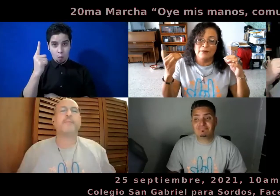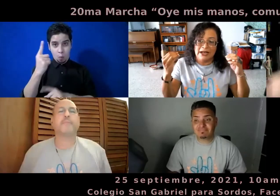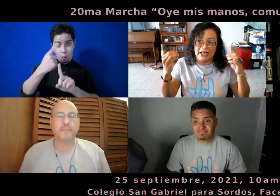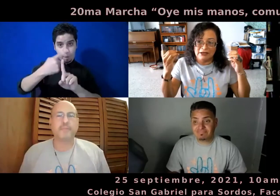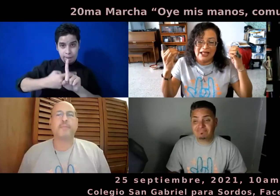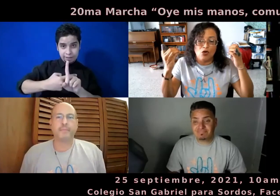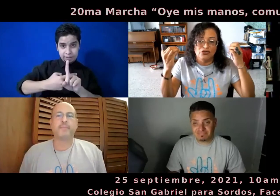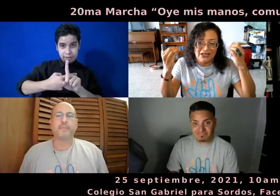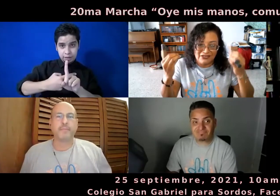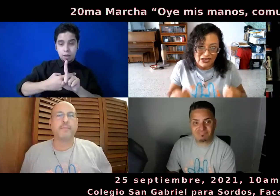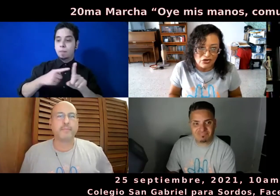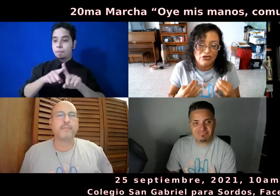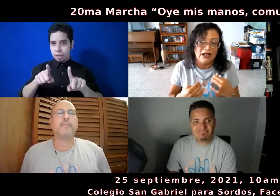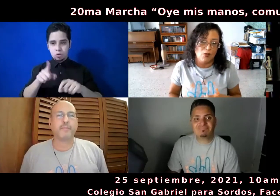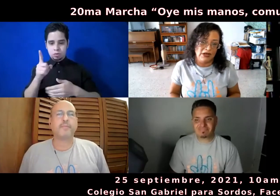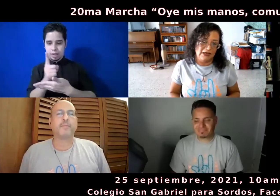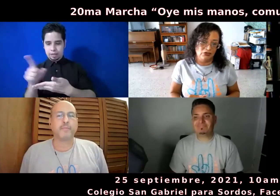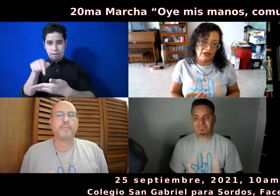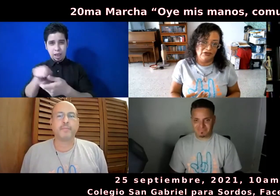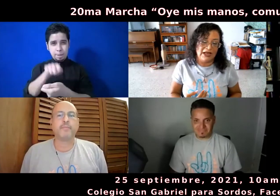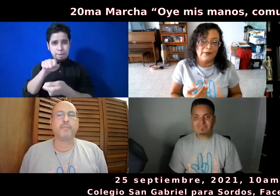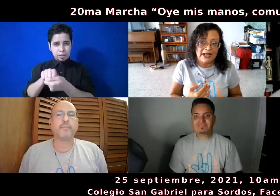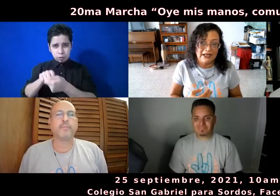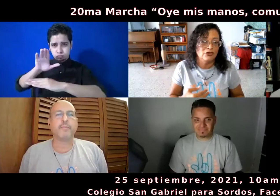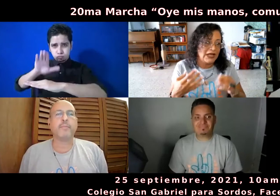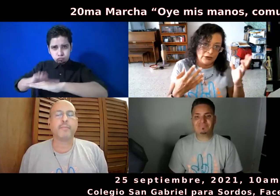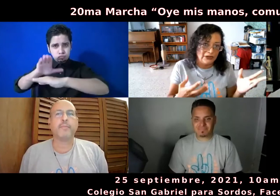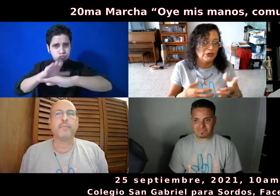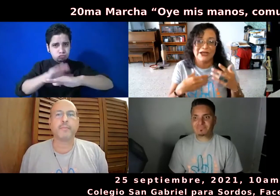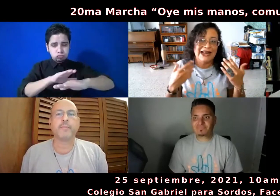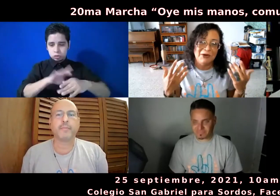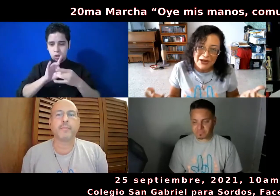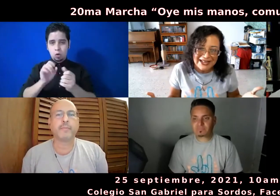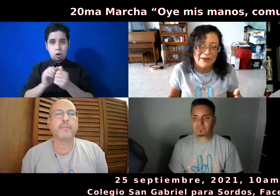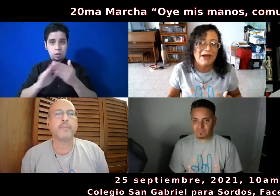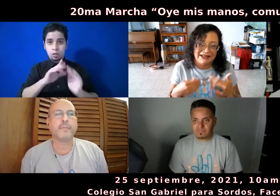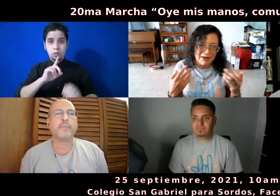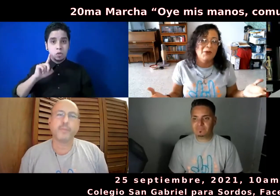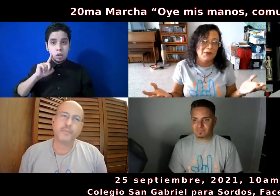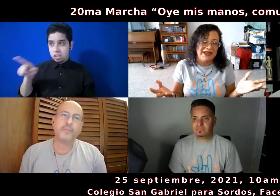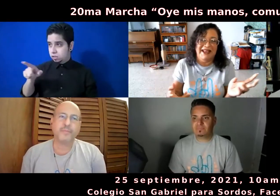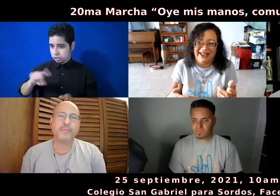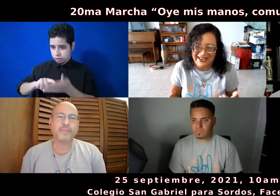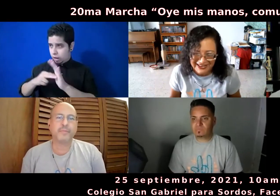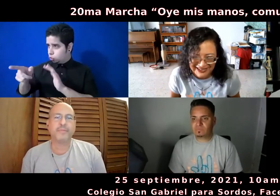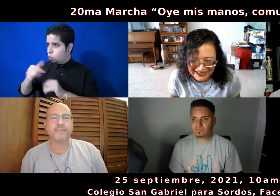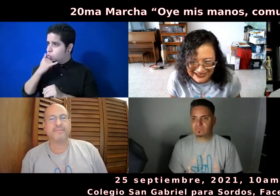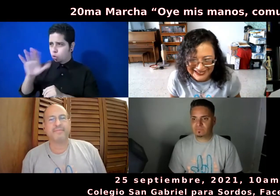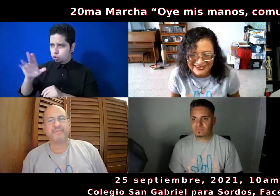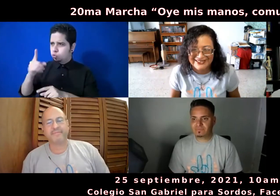de concienciación de la comunidad sorda, o sea, que para eso, o sea, que tu editorial no es que esté mal, estás muy bien. Yo me